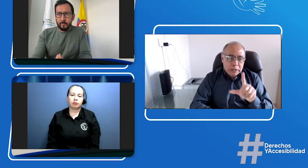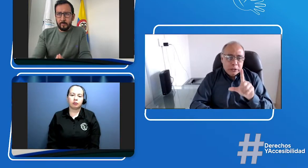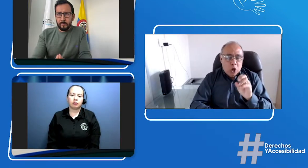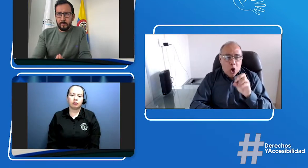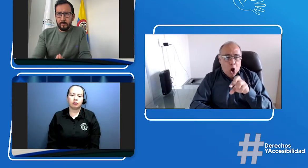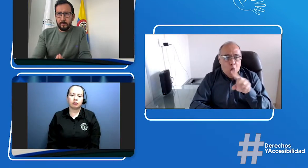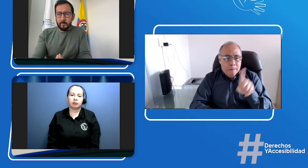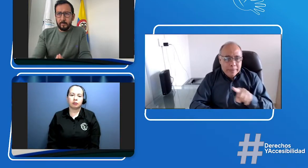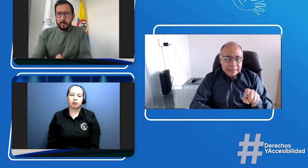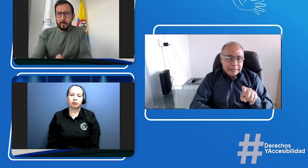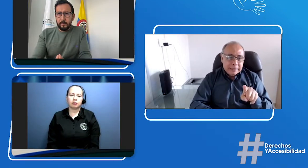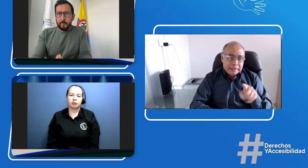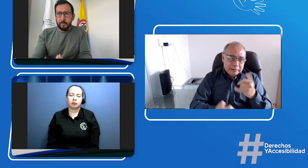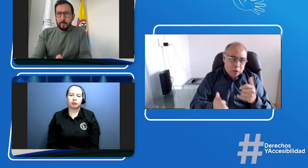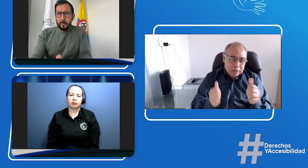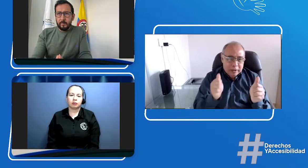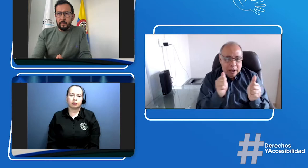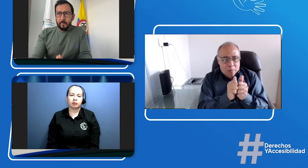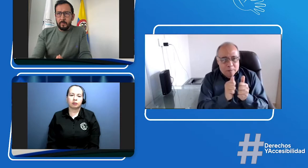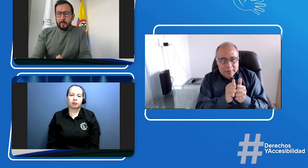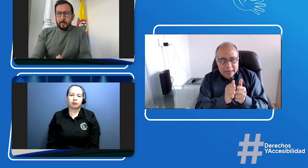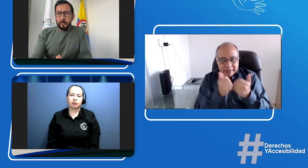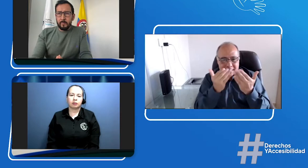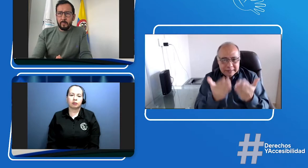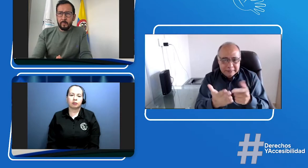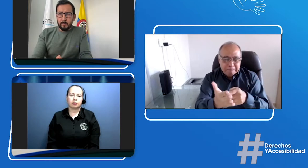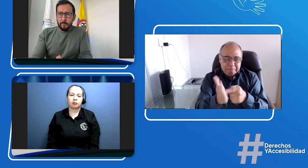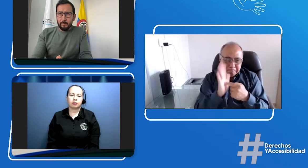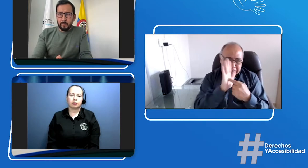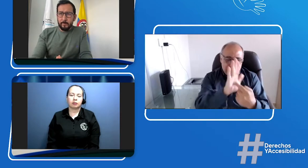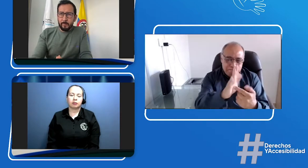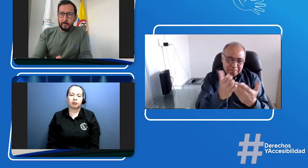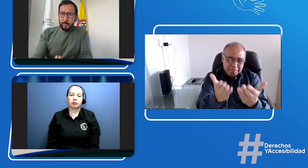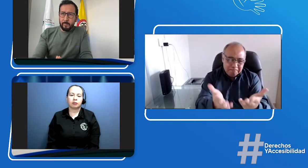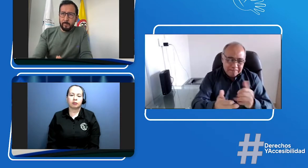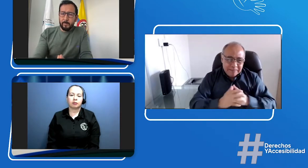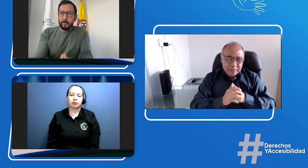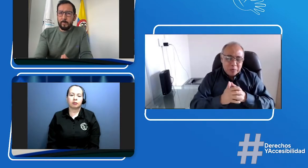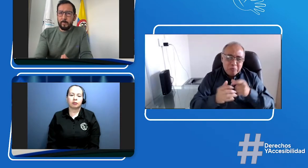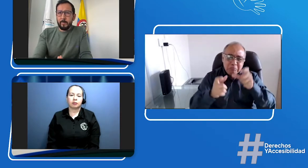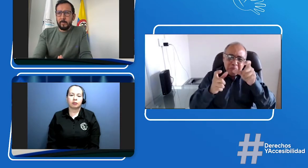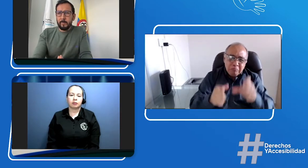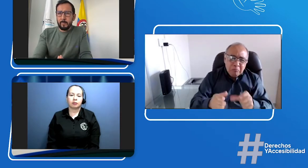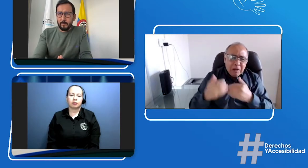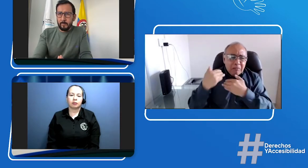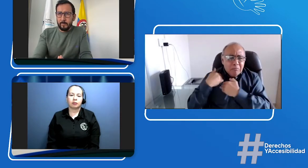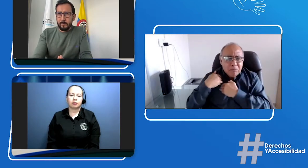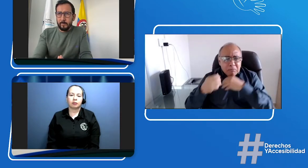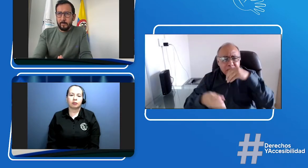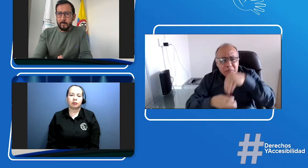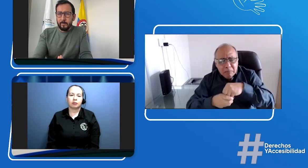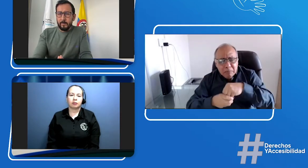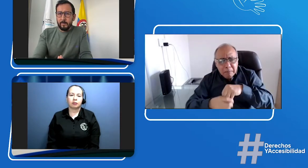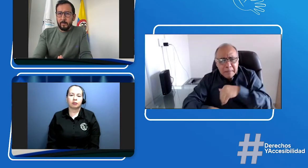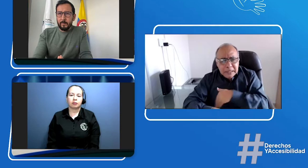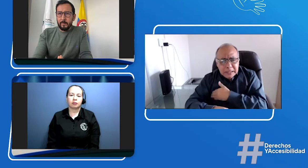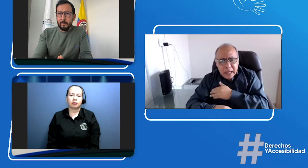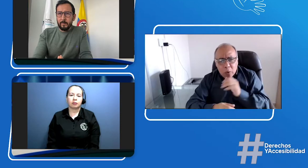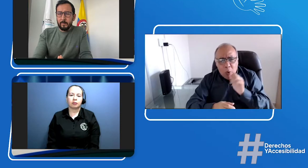Gracias también José Luis López por acompañarnos en este espacio. Por favor, preséntate José Luis, quién eres y también